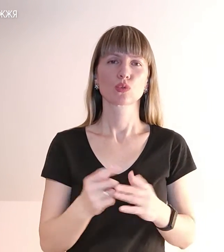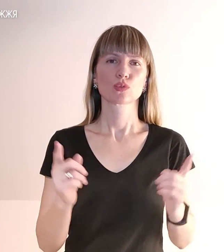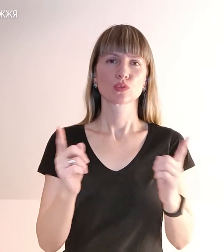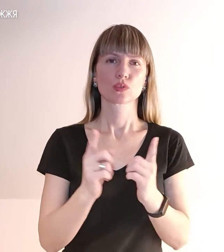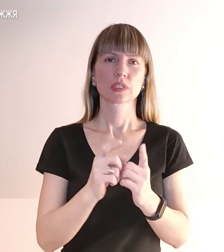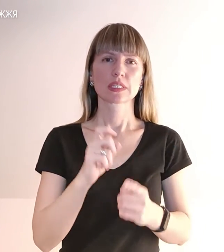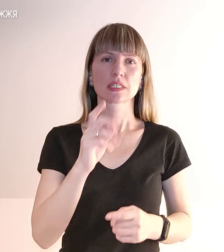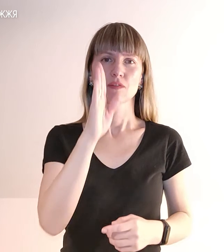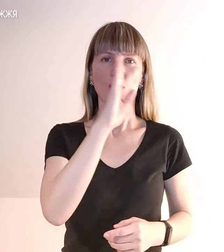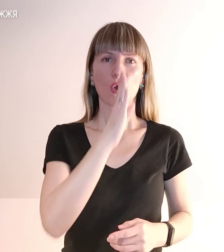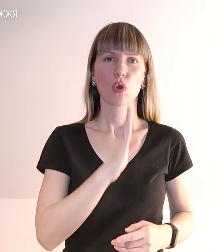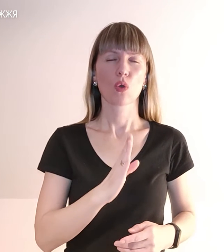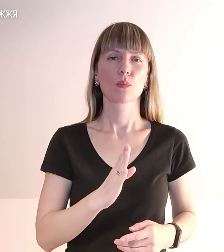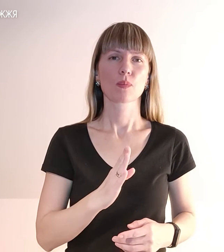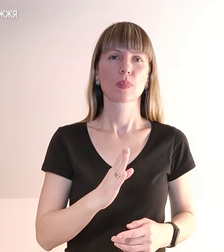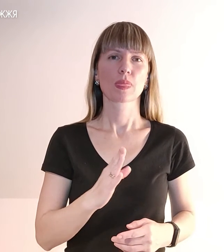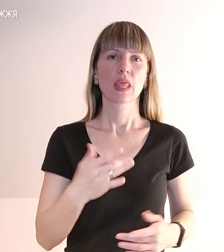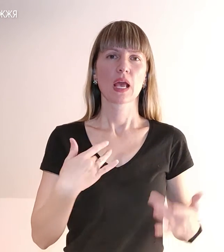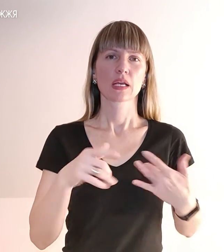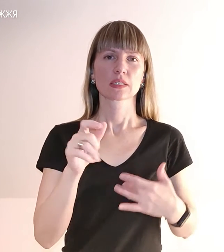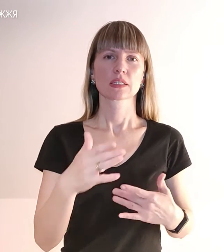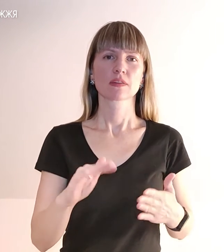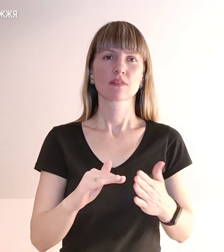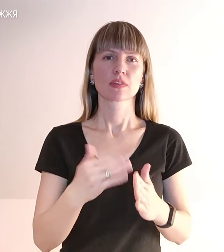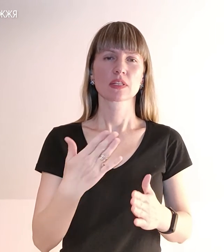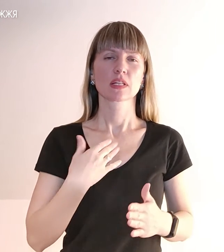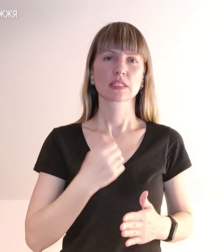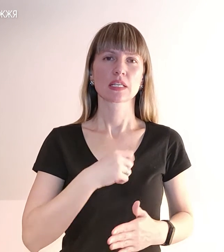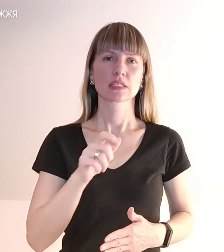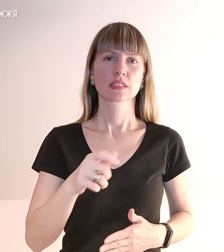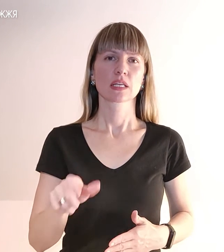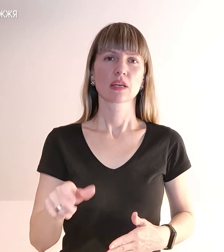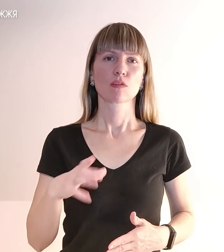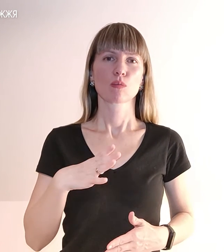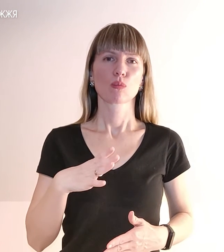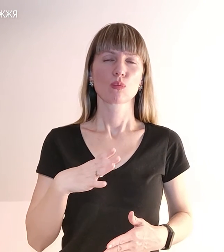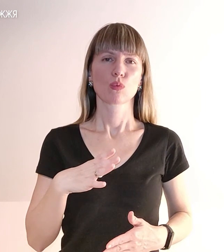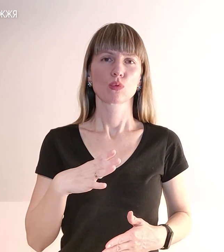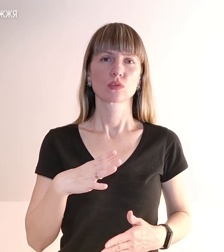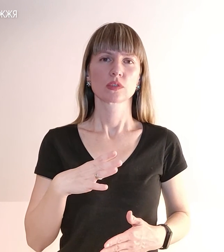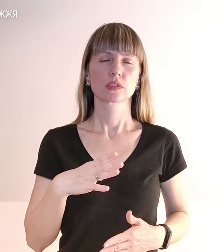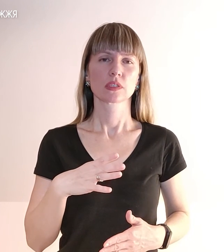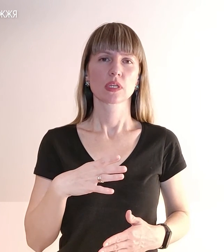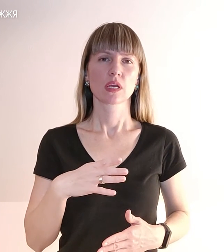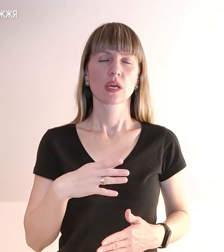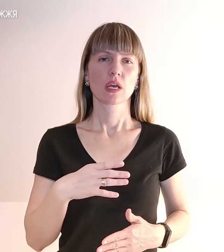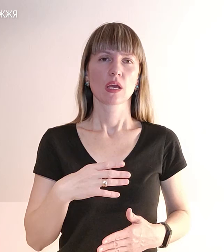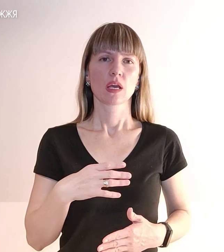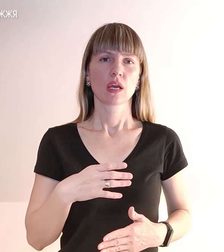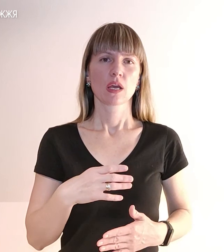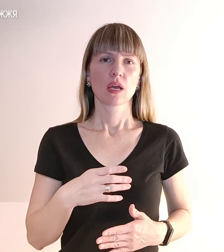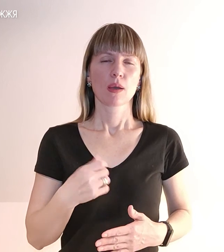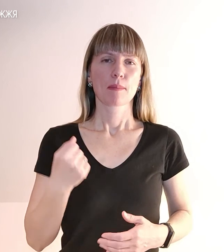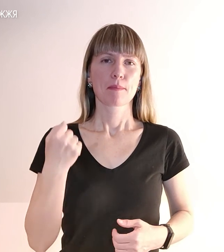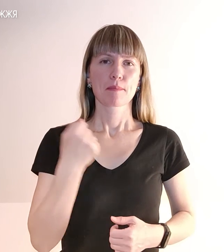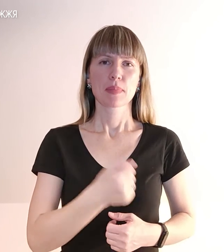з ворогом. Актриса запликала наших захисників бути нещадно російського окупанта бити, а містян